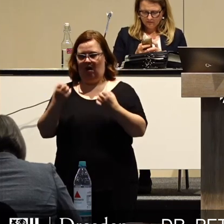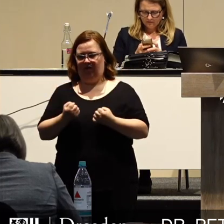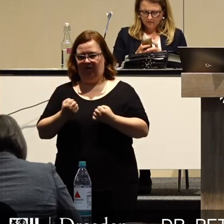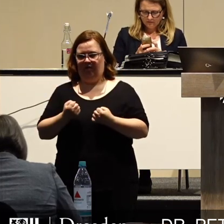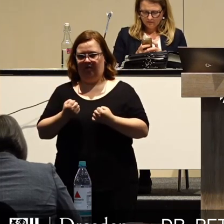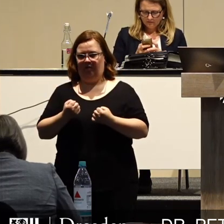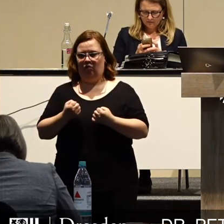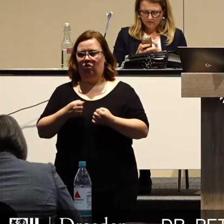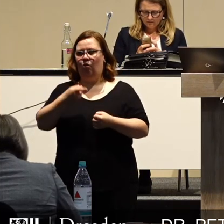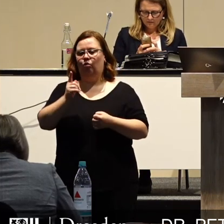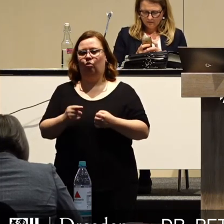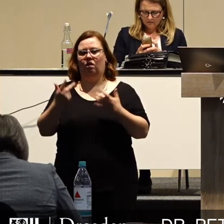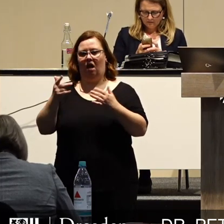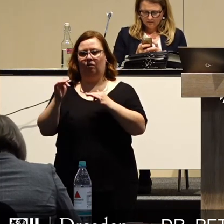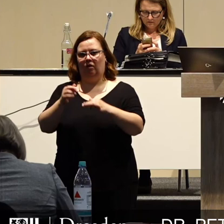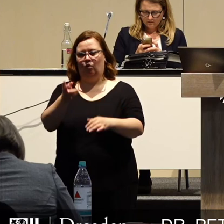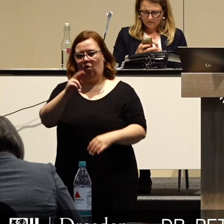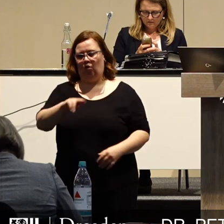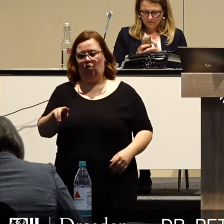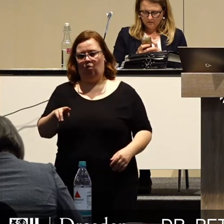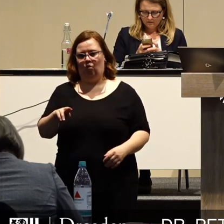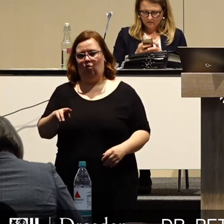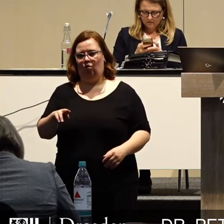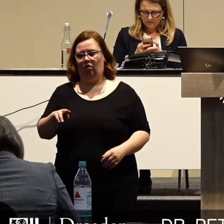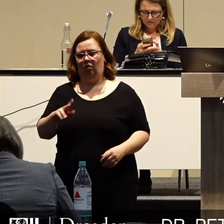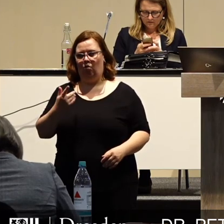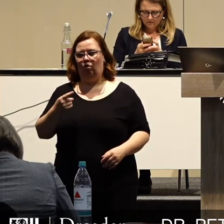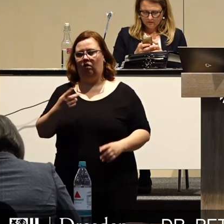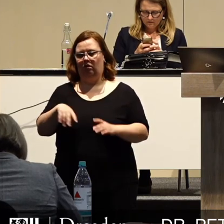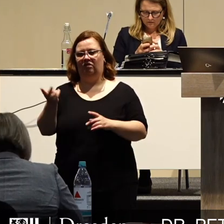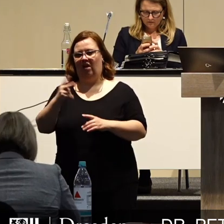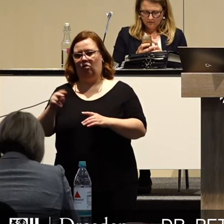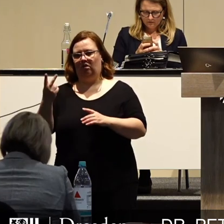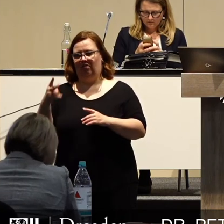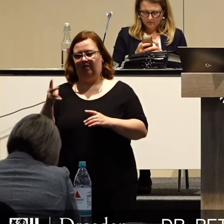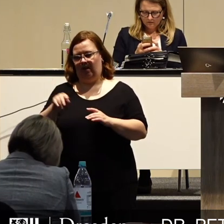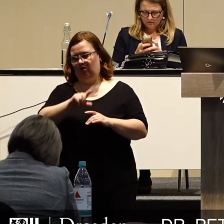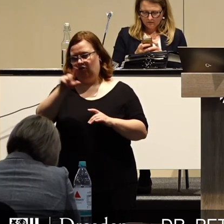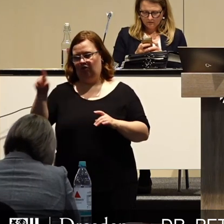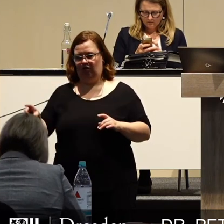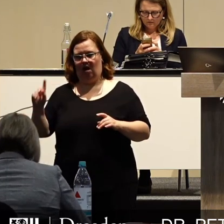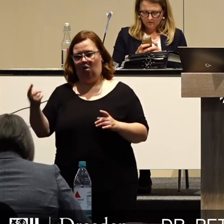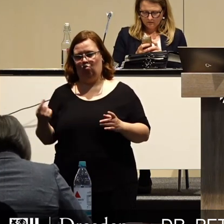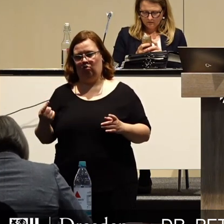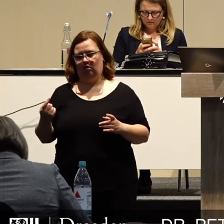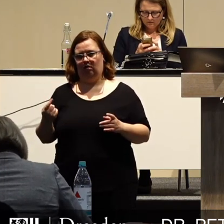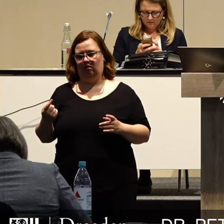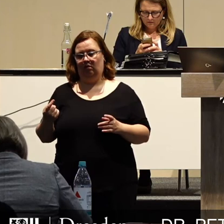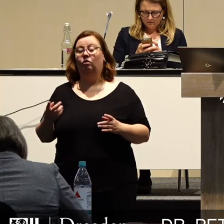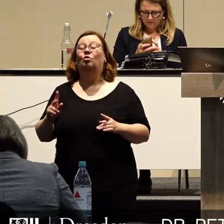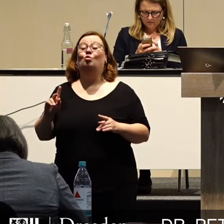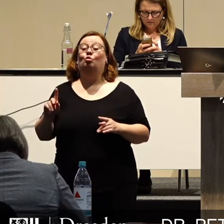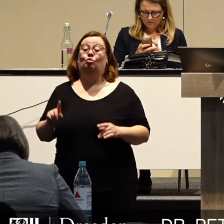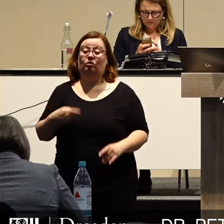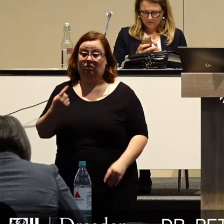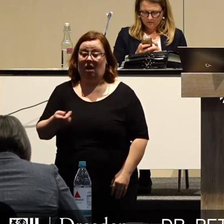rutschen auch mit 108 Millionen Euro ins Defizit im Jahr 2022. Und danach, meine Damen und Herren,